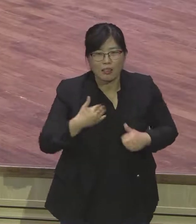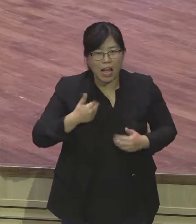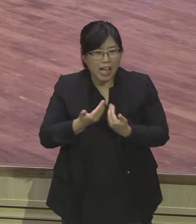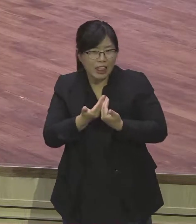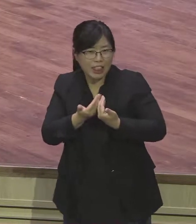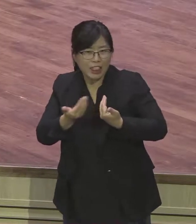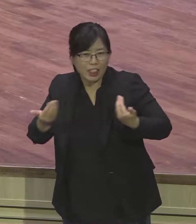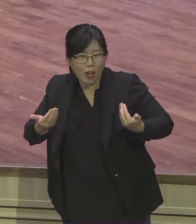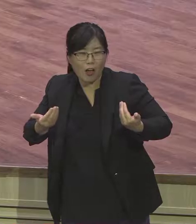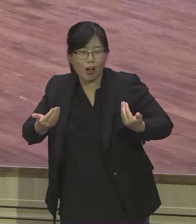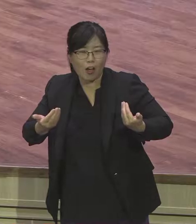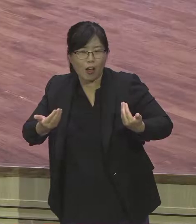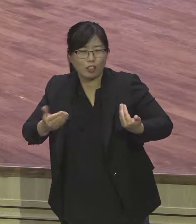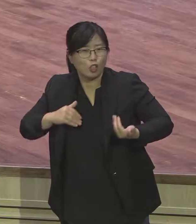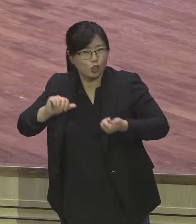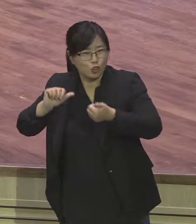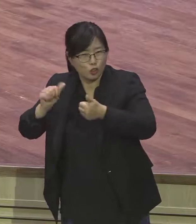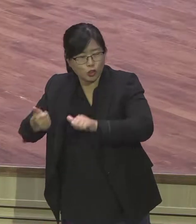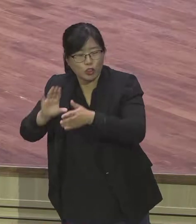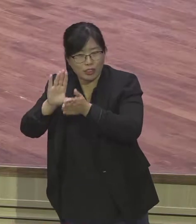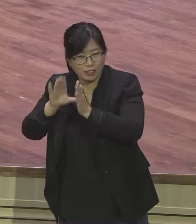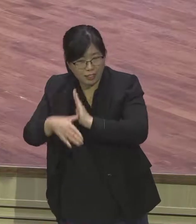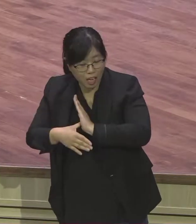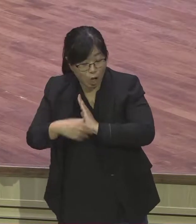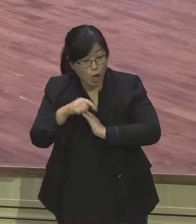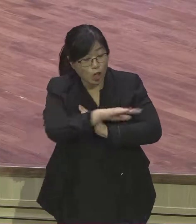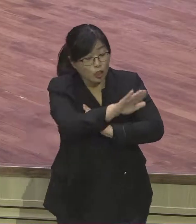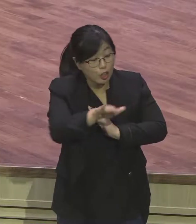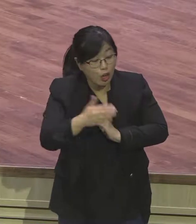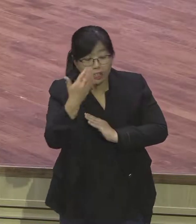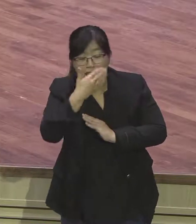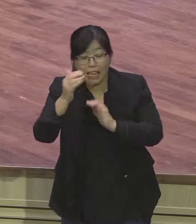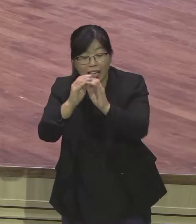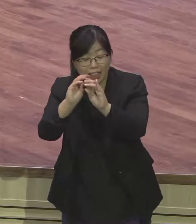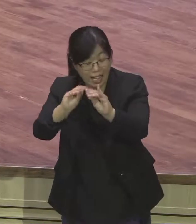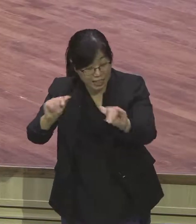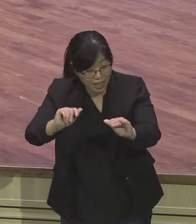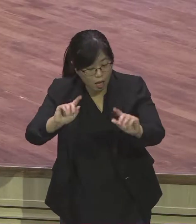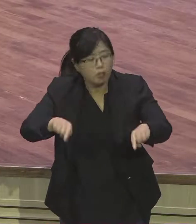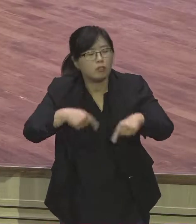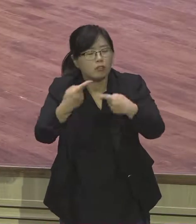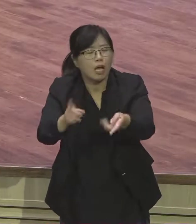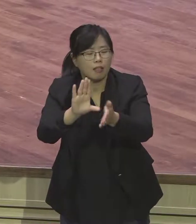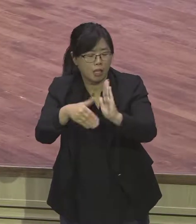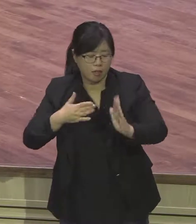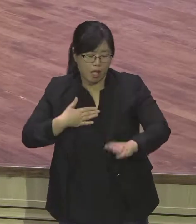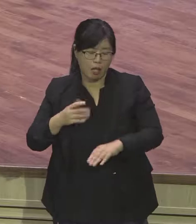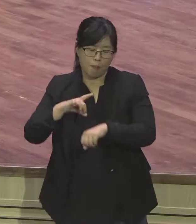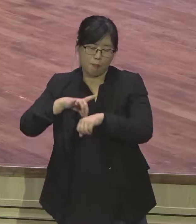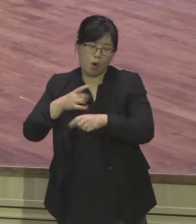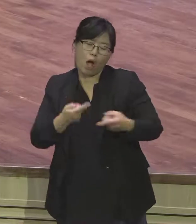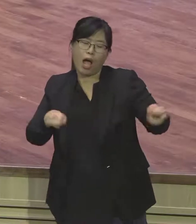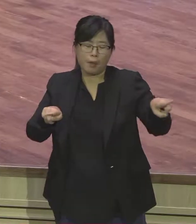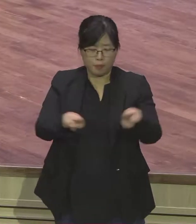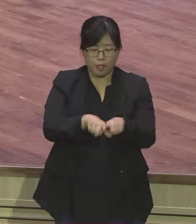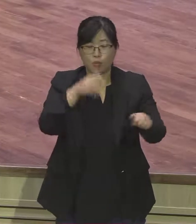믿음은 하나님께서 말씀하신 그대로 믿는 믿음이었어요 이게 중요합니다 더하지도 빼지도 마세요